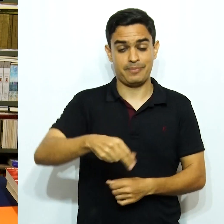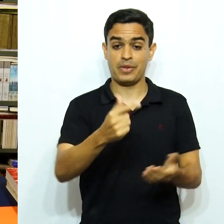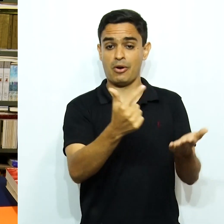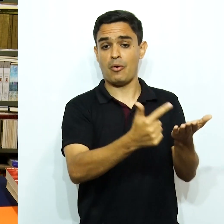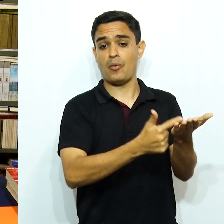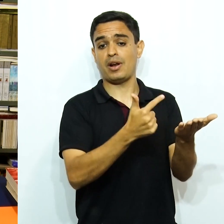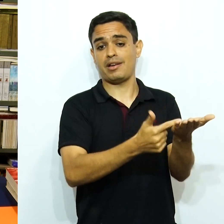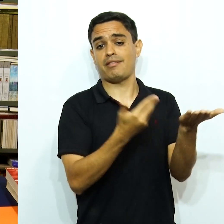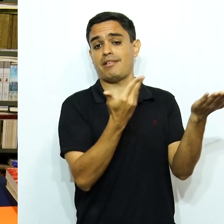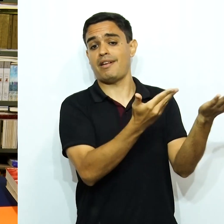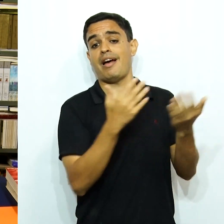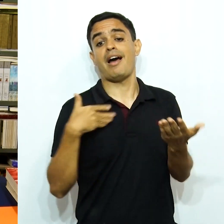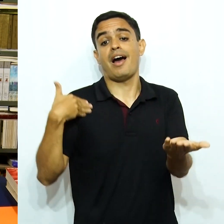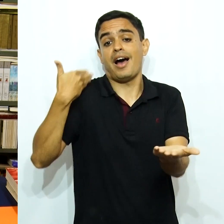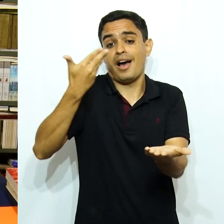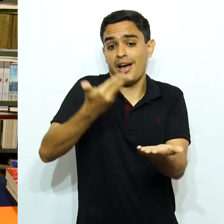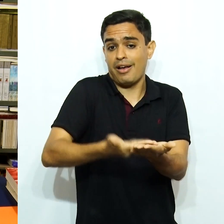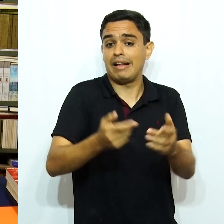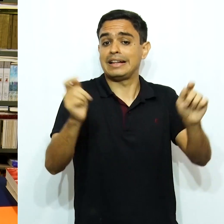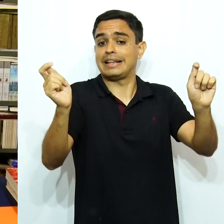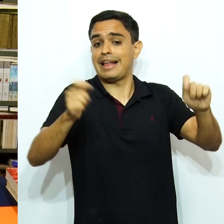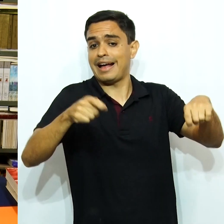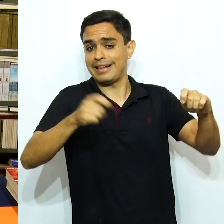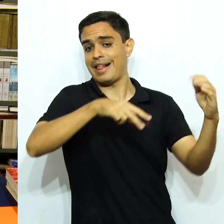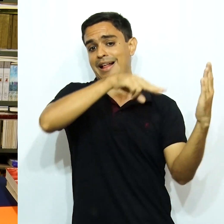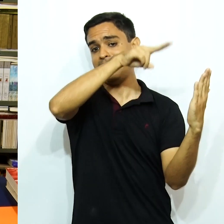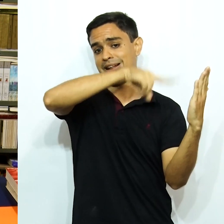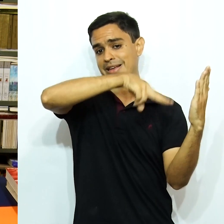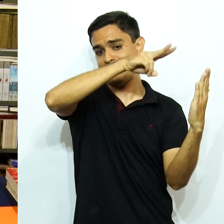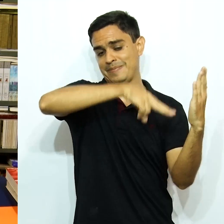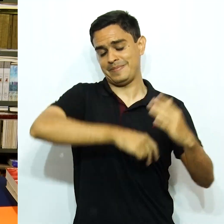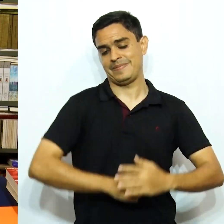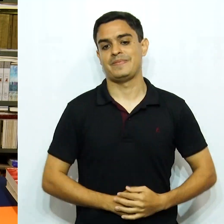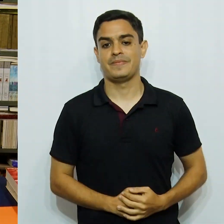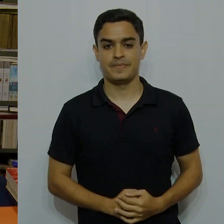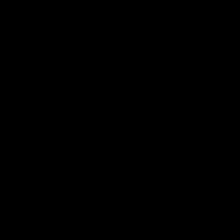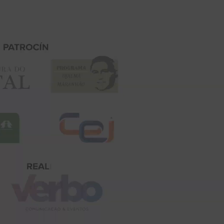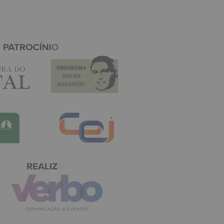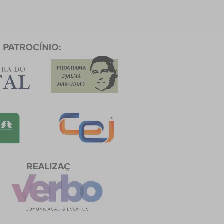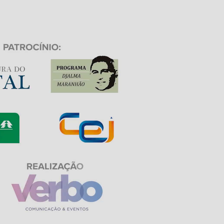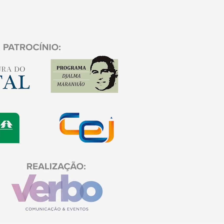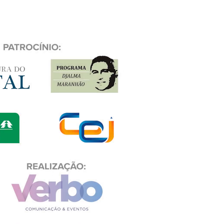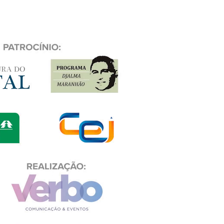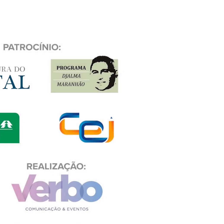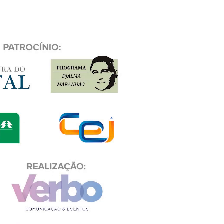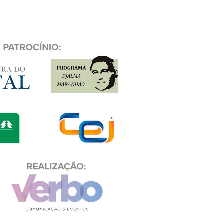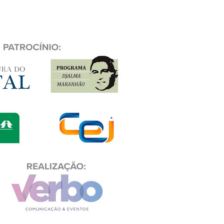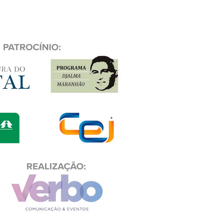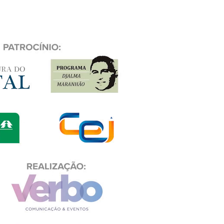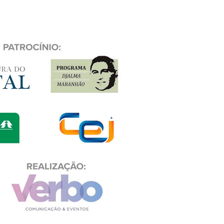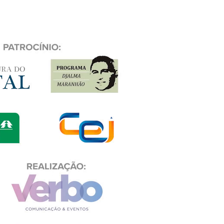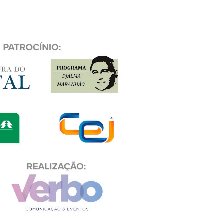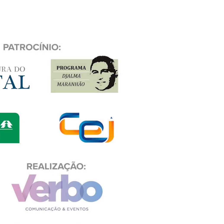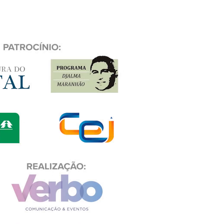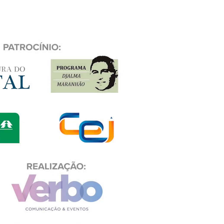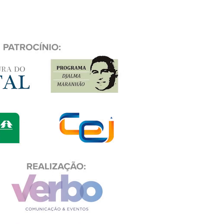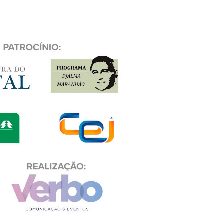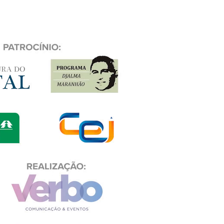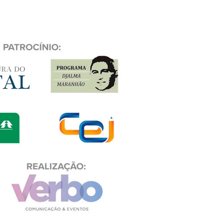o livro está aí até hoje, merecendo já uma segunda edição. Música Música